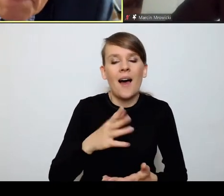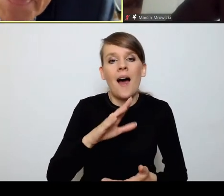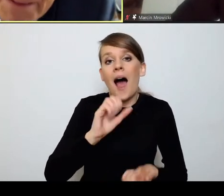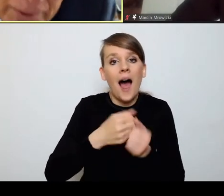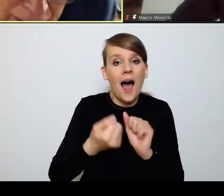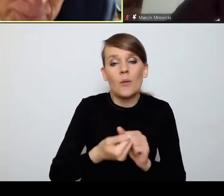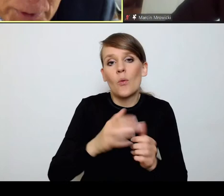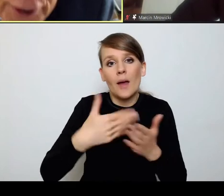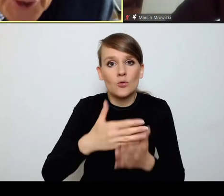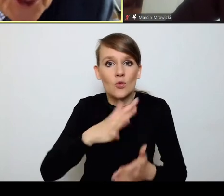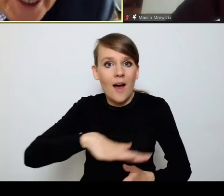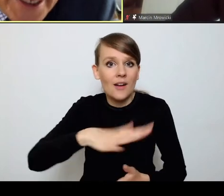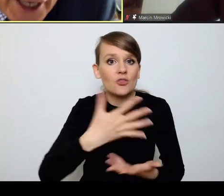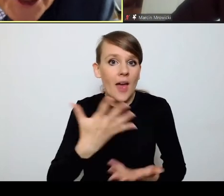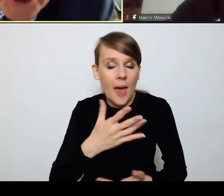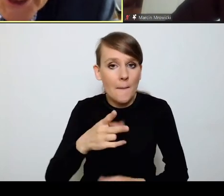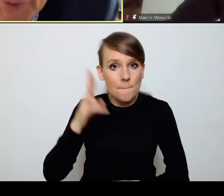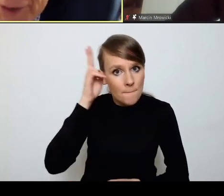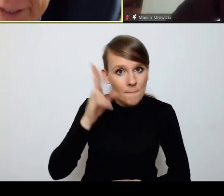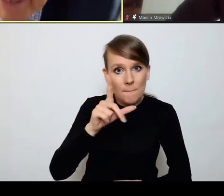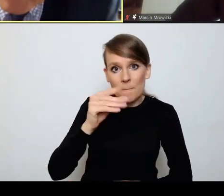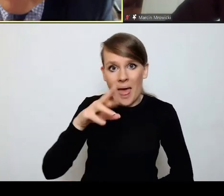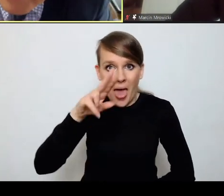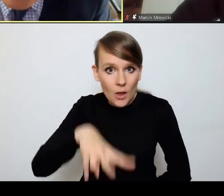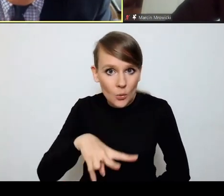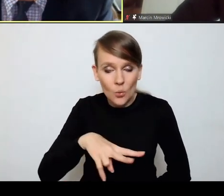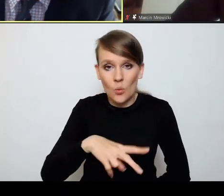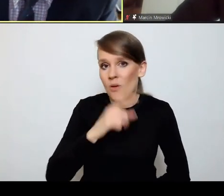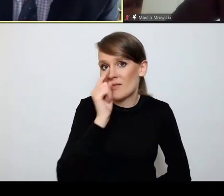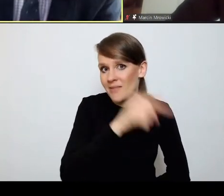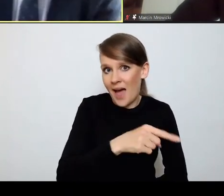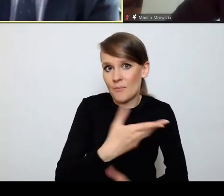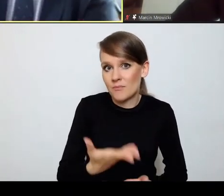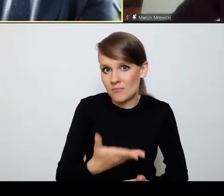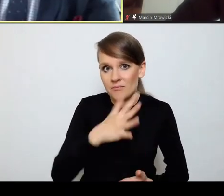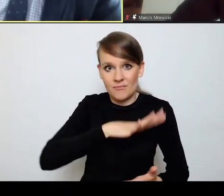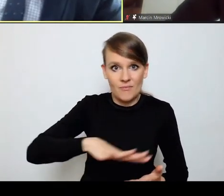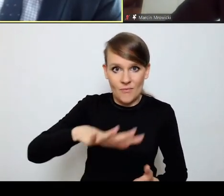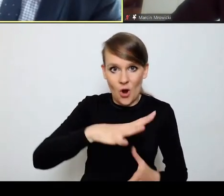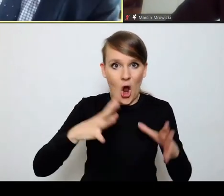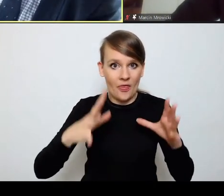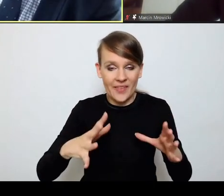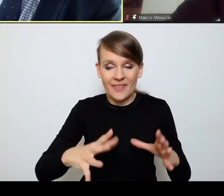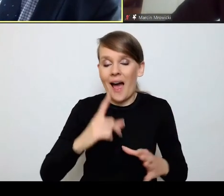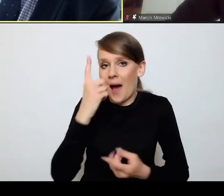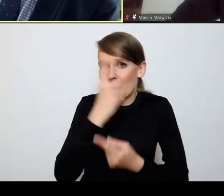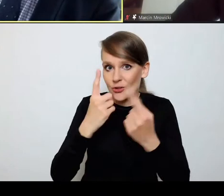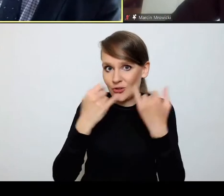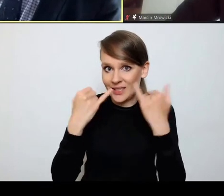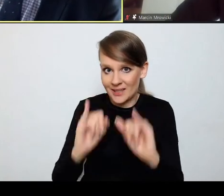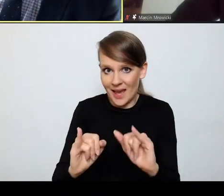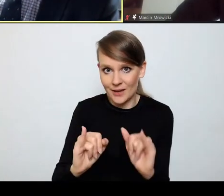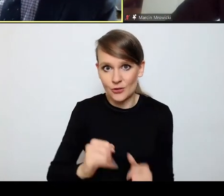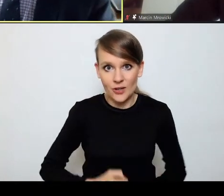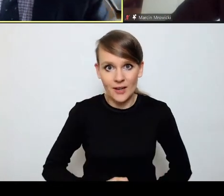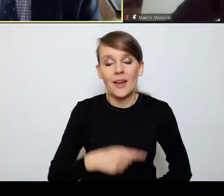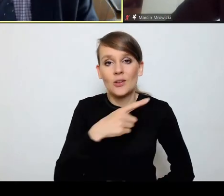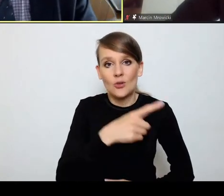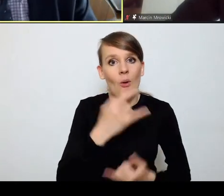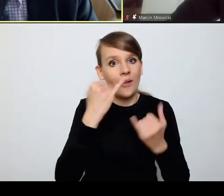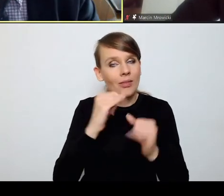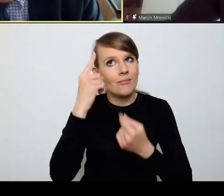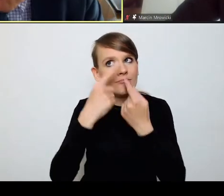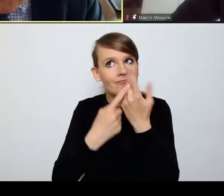no też myśli troszkę inaczej, troszkę ma inny ten swój katalog tych wartości, którym staje sobie być wierny. I to wszystko